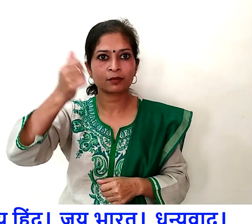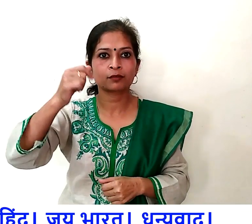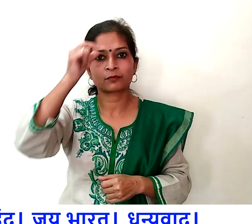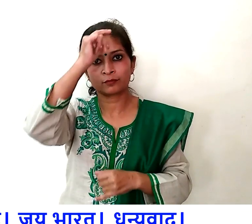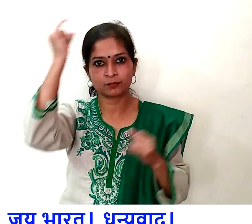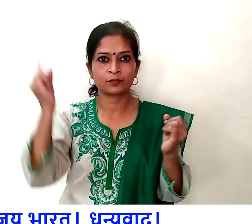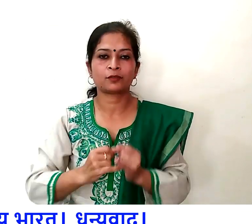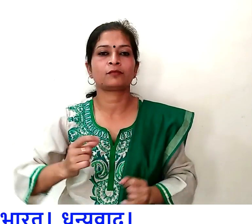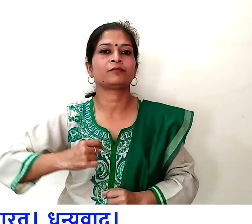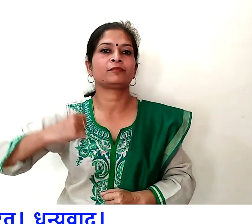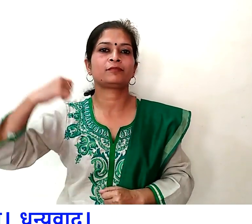धन्यवार